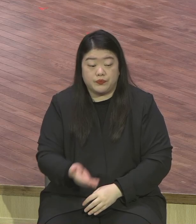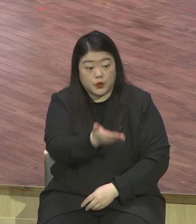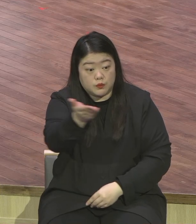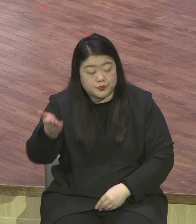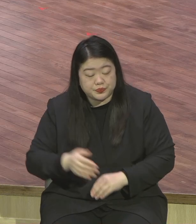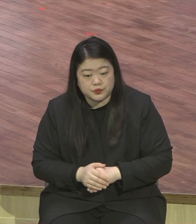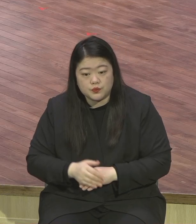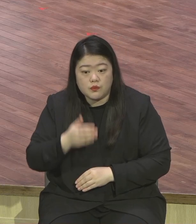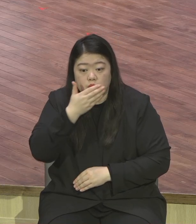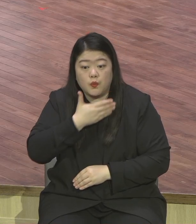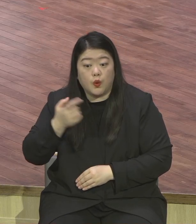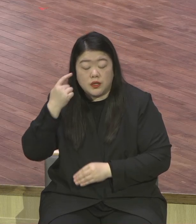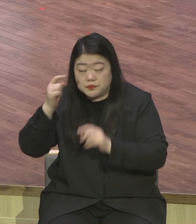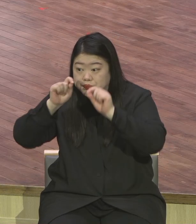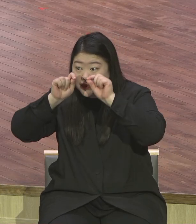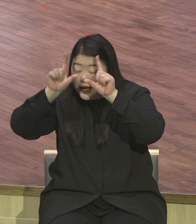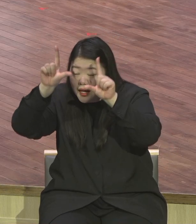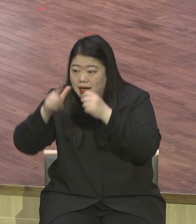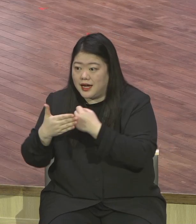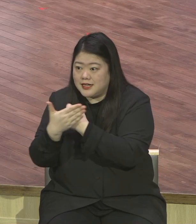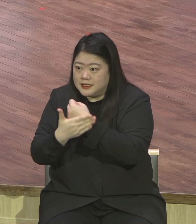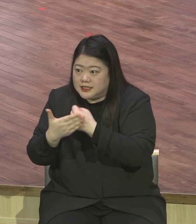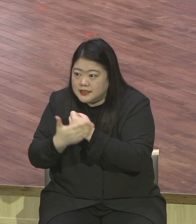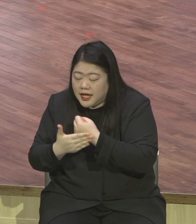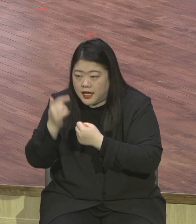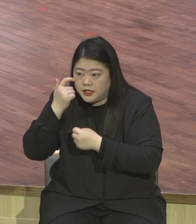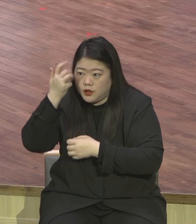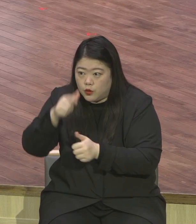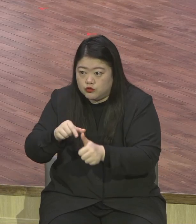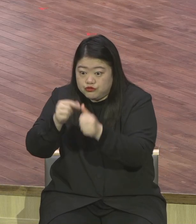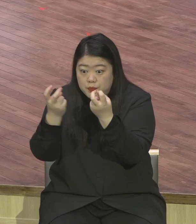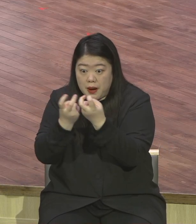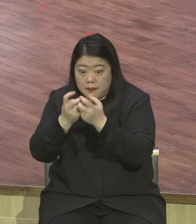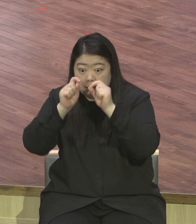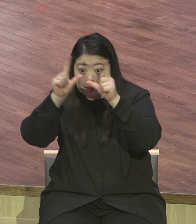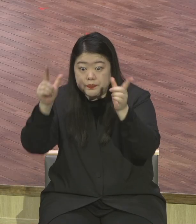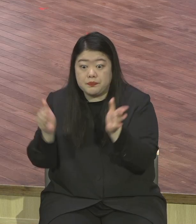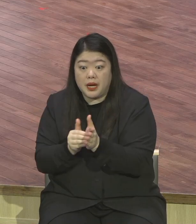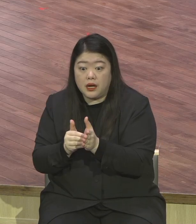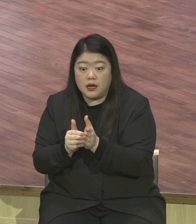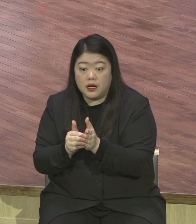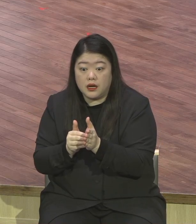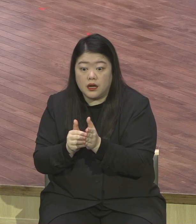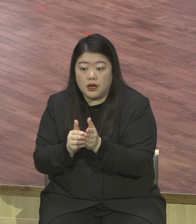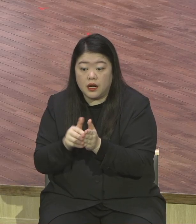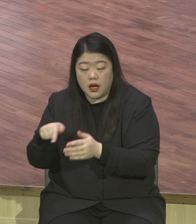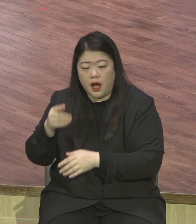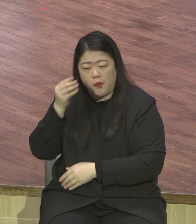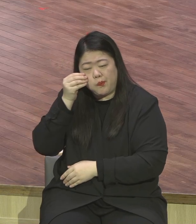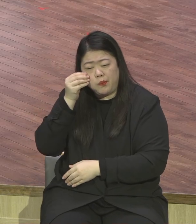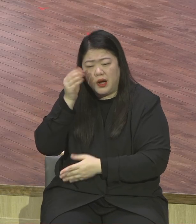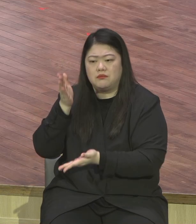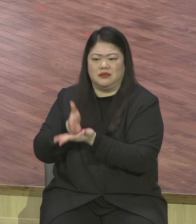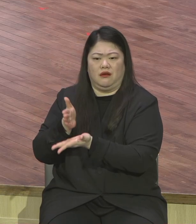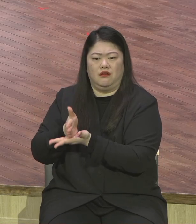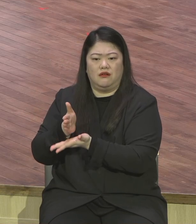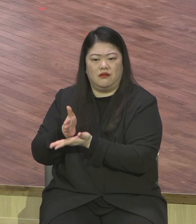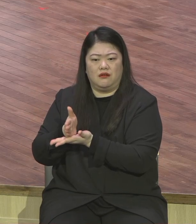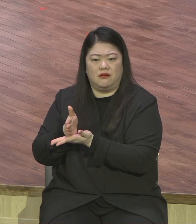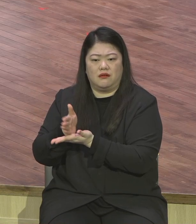살리라고 여러분에게 시대 등 미션을 주신 줄 믿으시기 바랍니다. 여러분들은 영적 비밀을